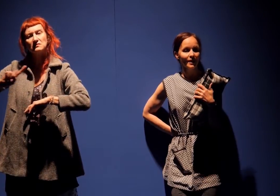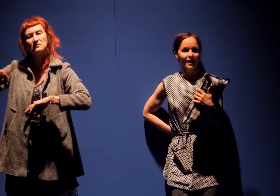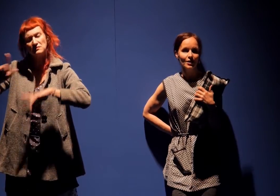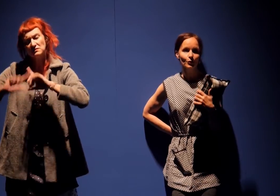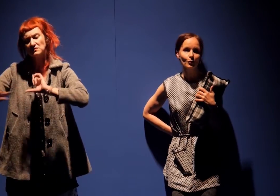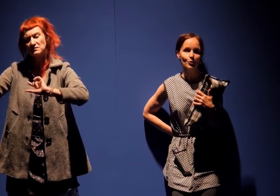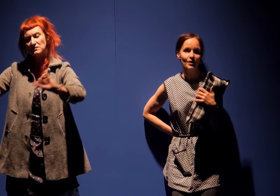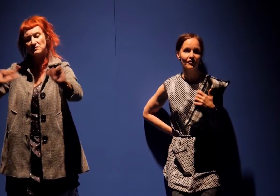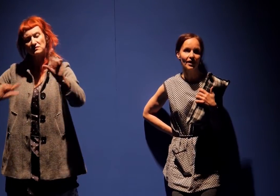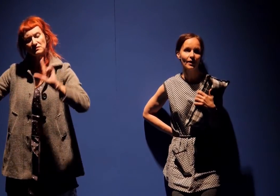Ils ont d'autres choses à faire.